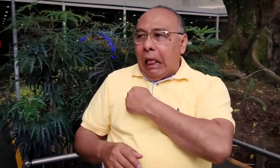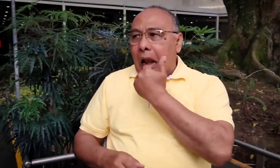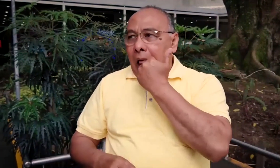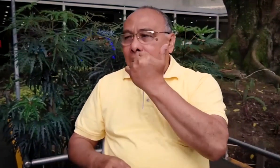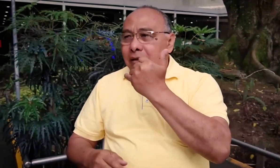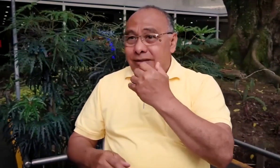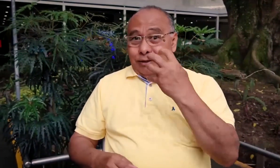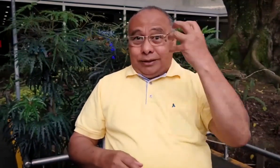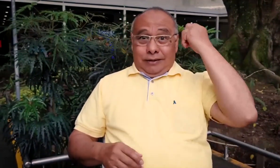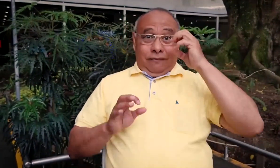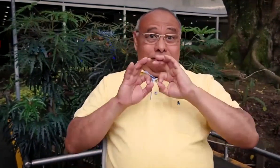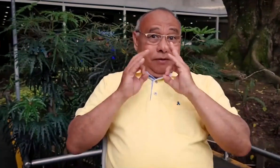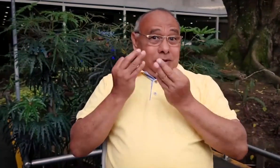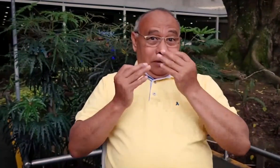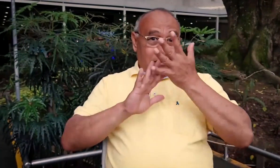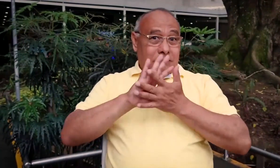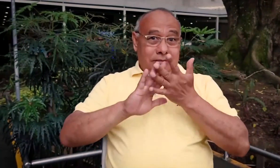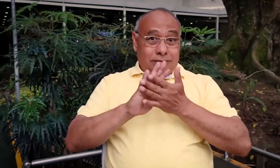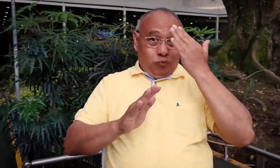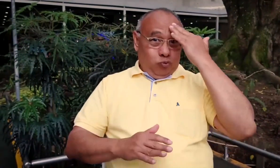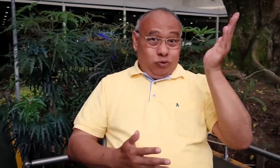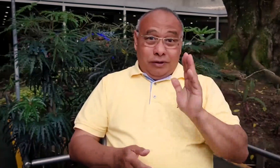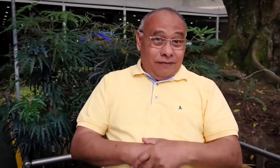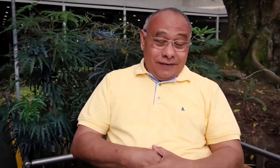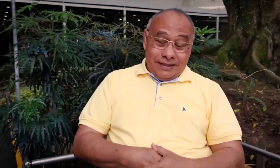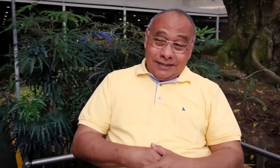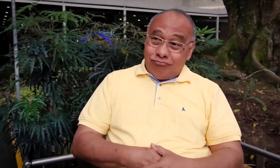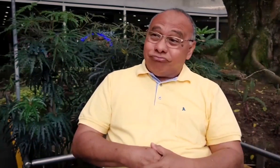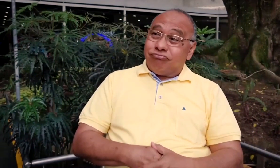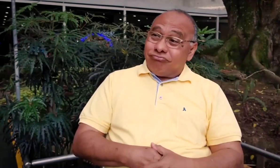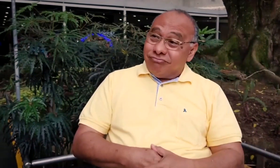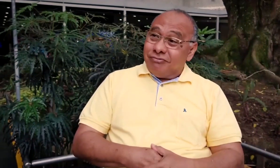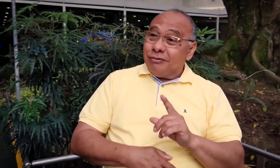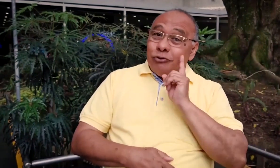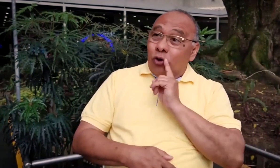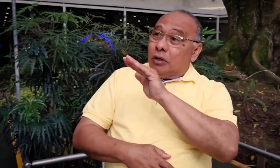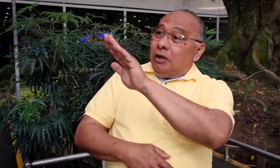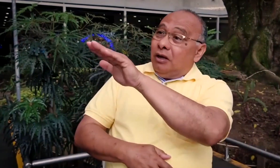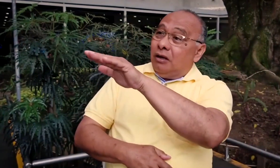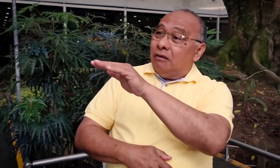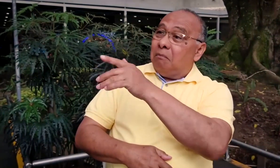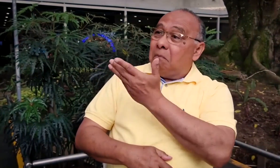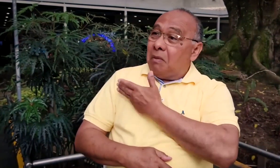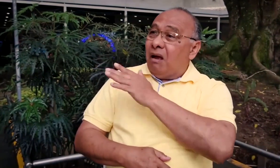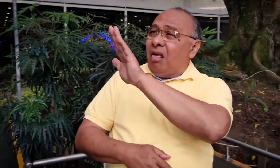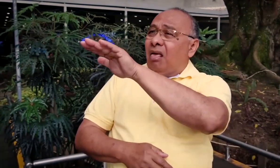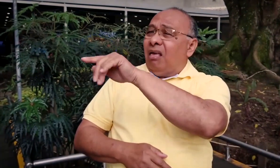quería o no hacer el favor. Antiguamente la familia no sabía lengua de señas. Entonces solicitaban el favor y a